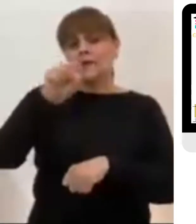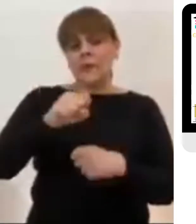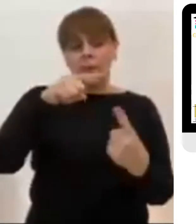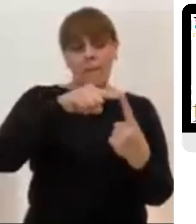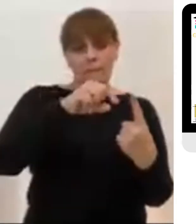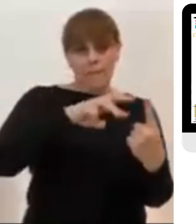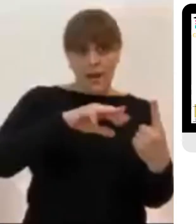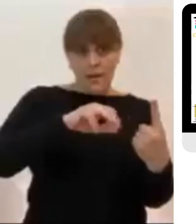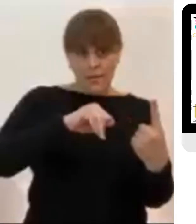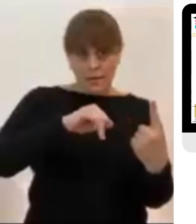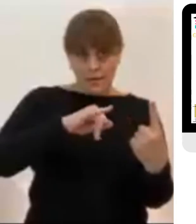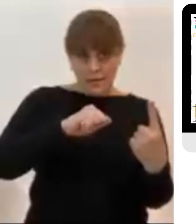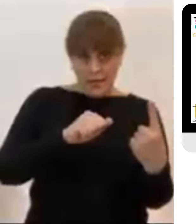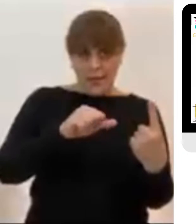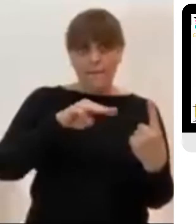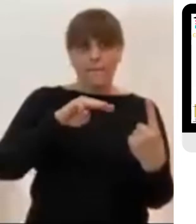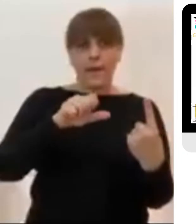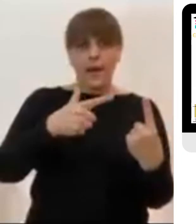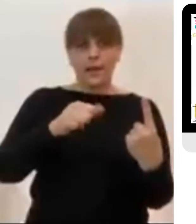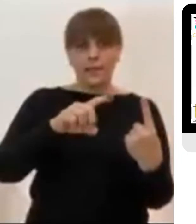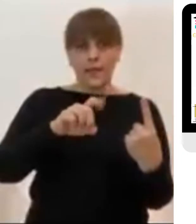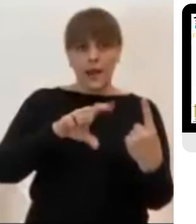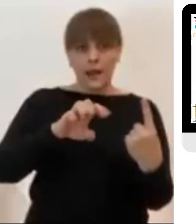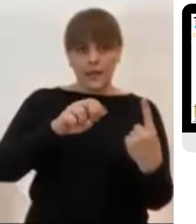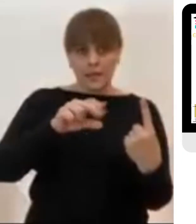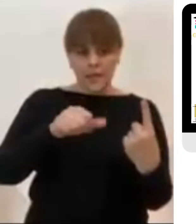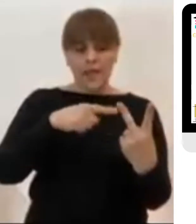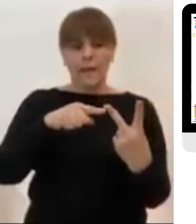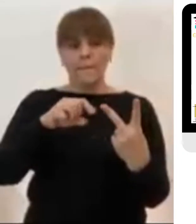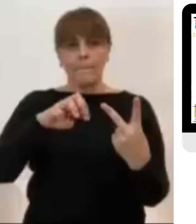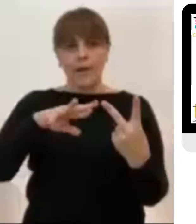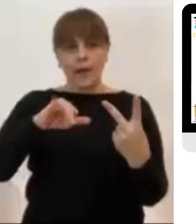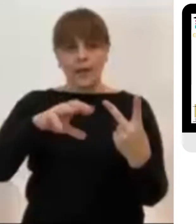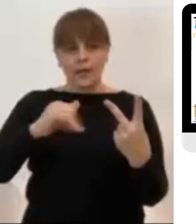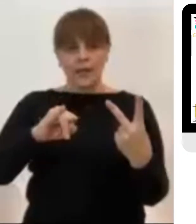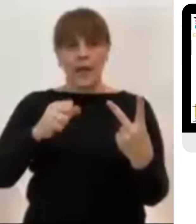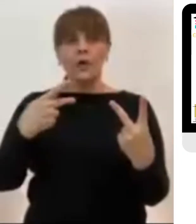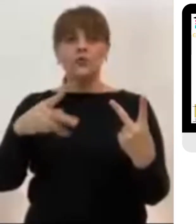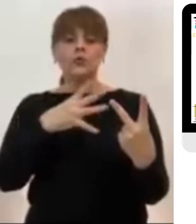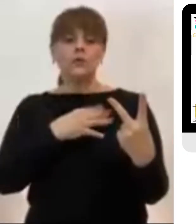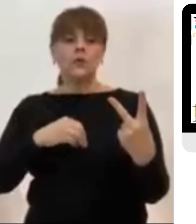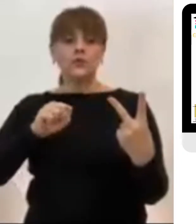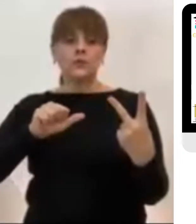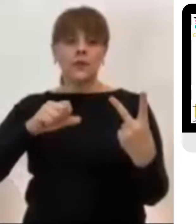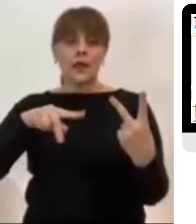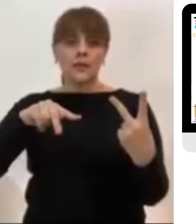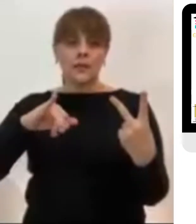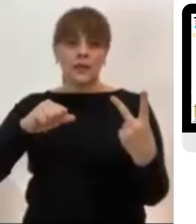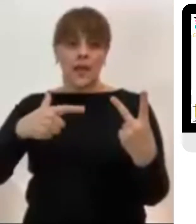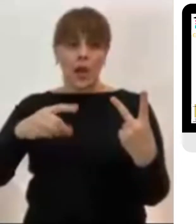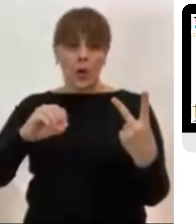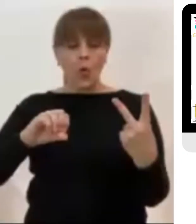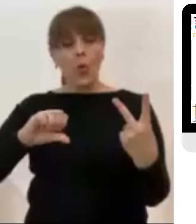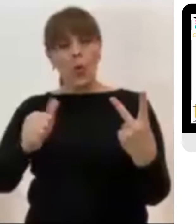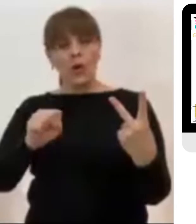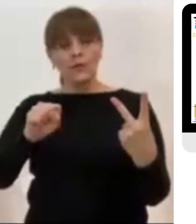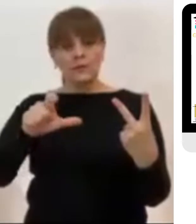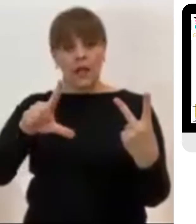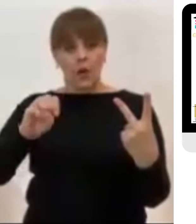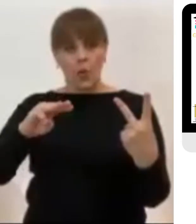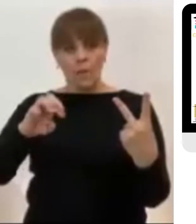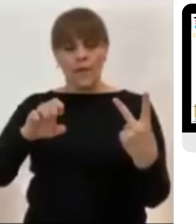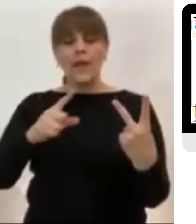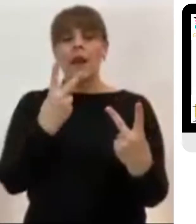María la Madre de Santiago y Salomé Compraron perfumes para ir a embalsamar a Jesús Muy de